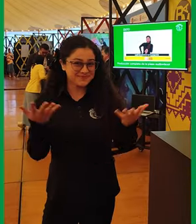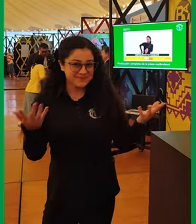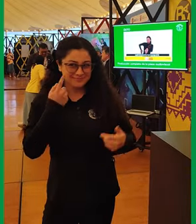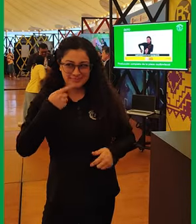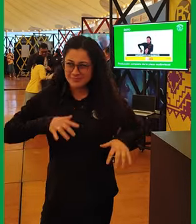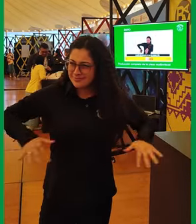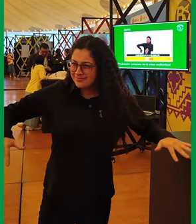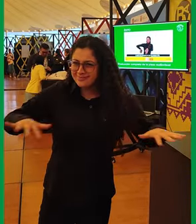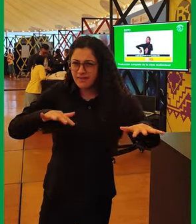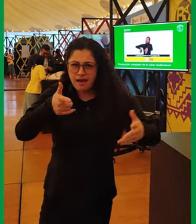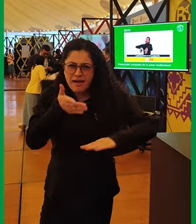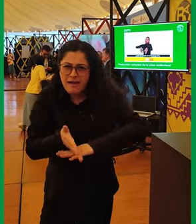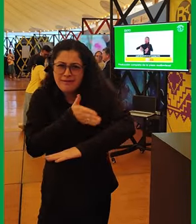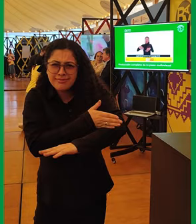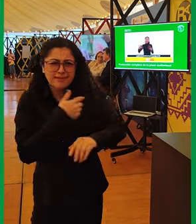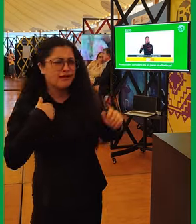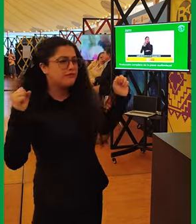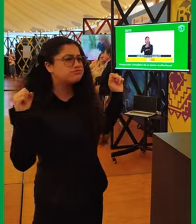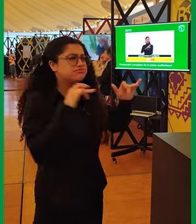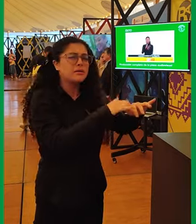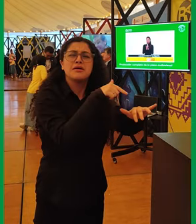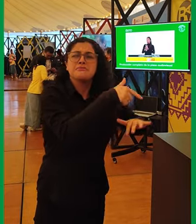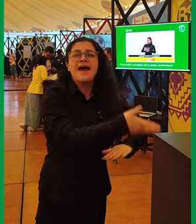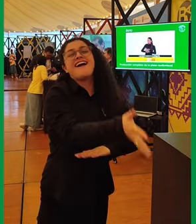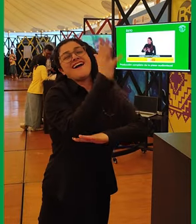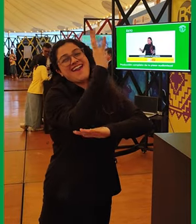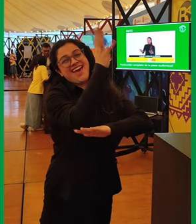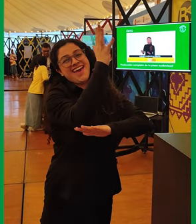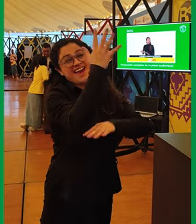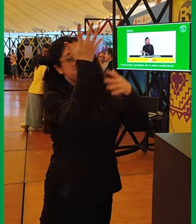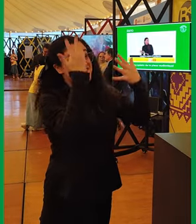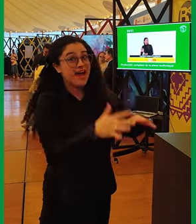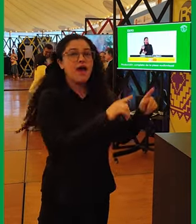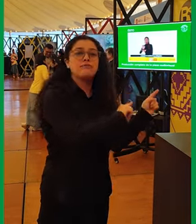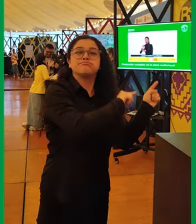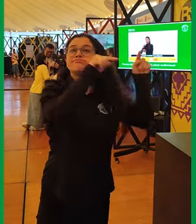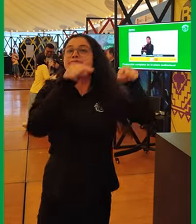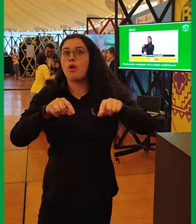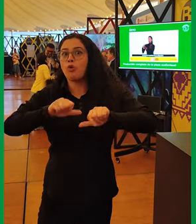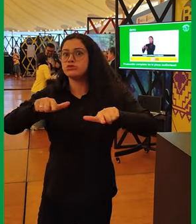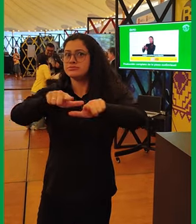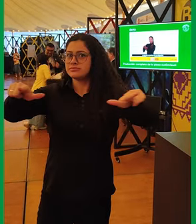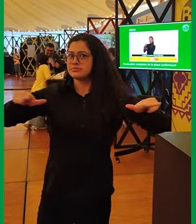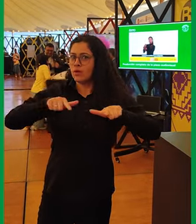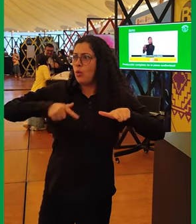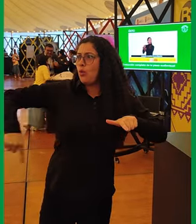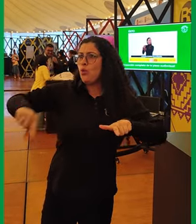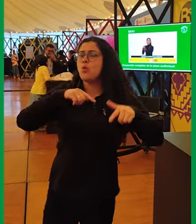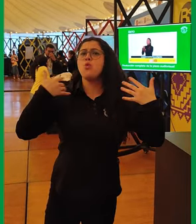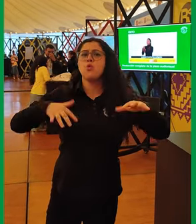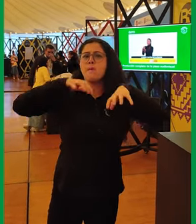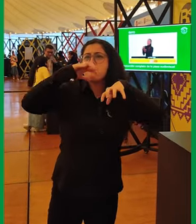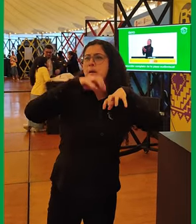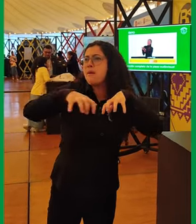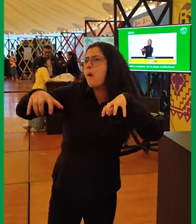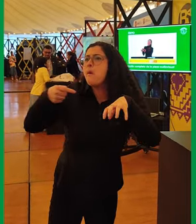Ahora nos encontramos en un lugar diferente al de la conferencia que ofrecimos desde FENESCOL. En este nuevo espacio encontramos